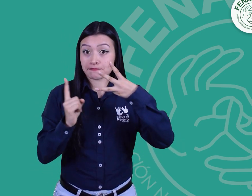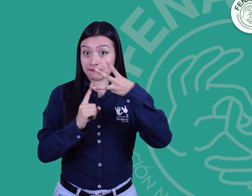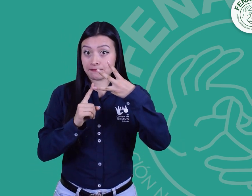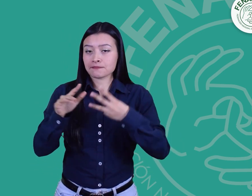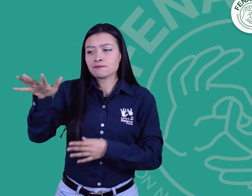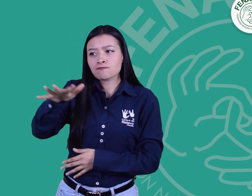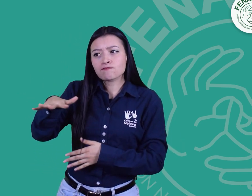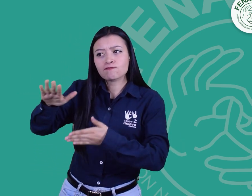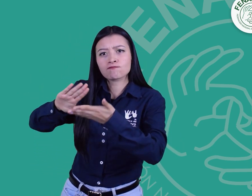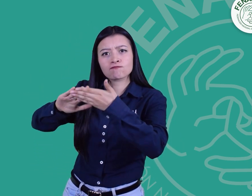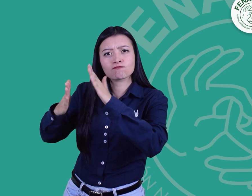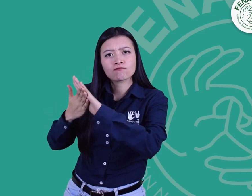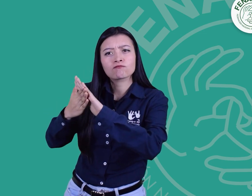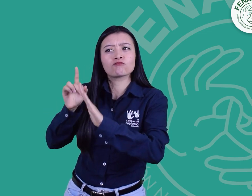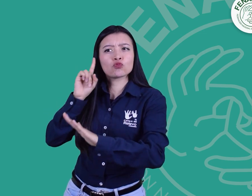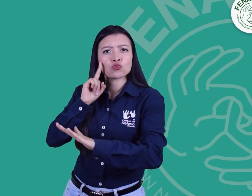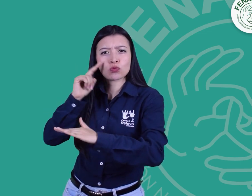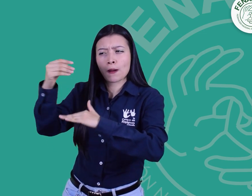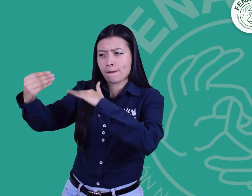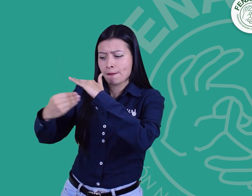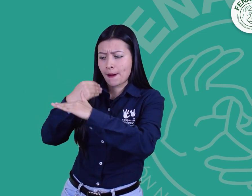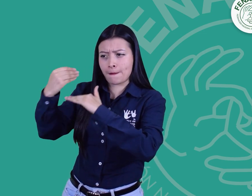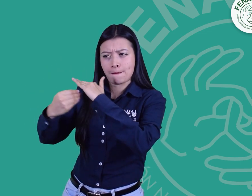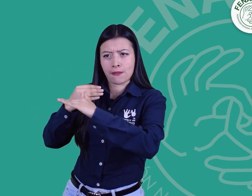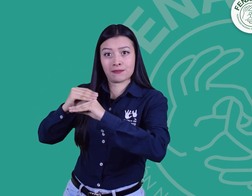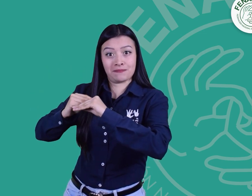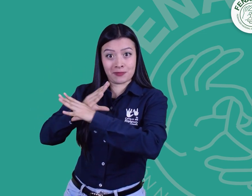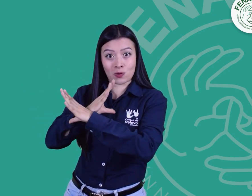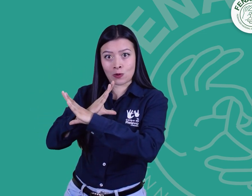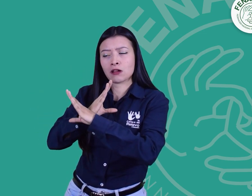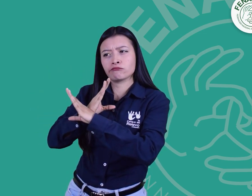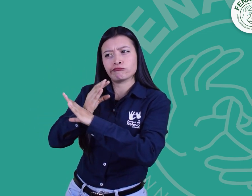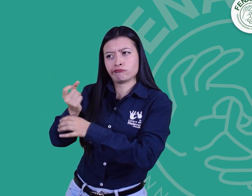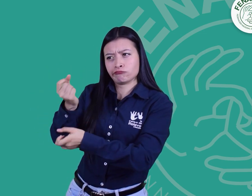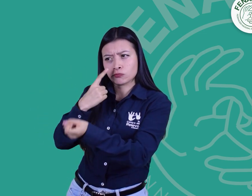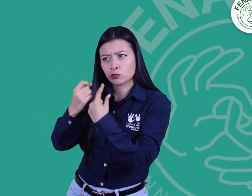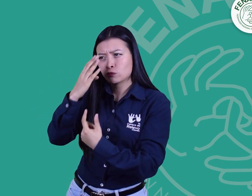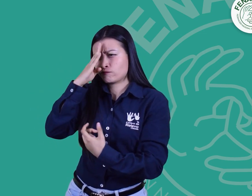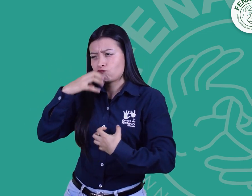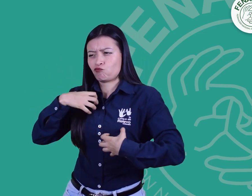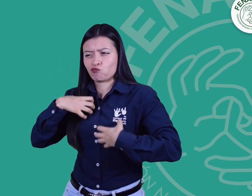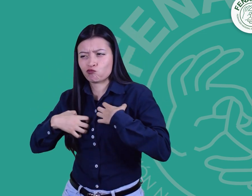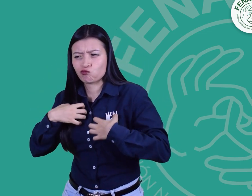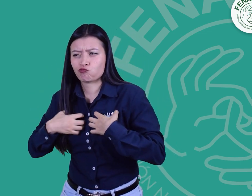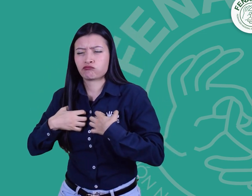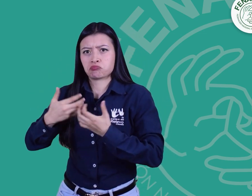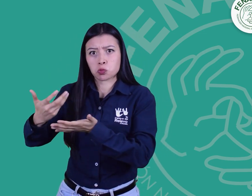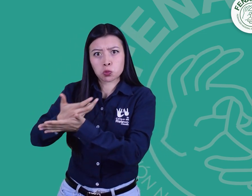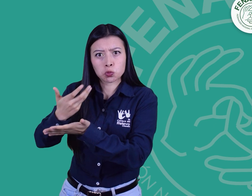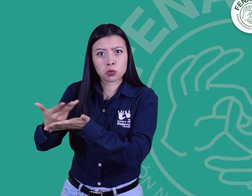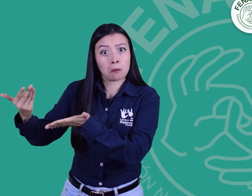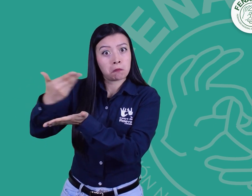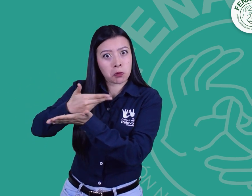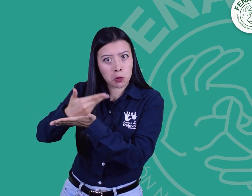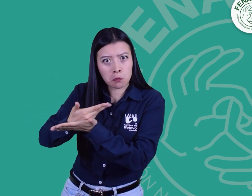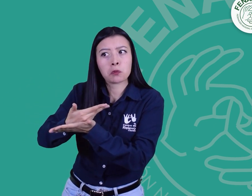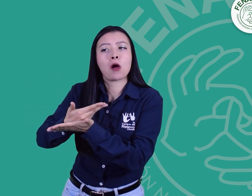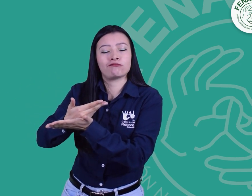debilidades identificadas, buscando mejorar la calidad. Por tanto, necesario habilidades de relacionamiento. Tres, atención al usuario PQRS,